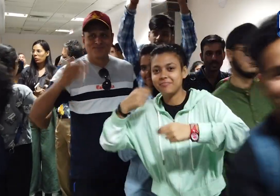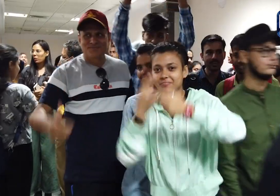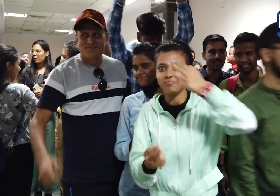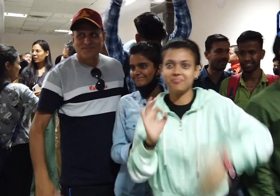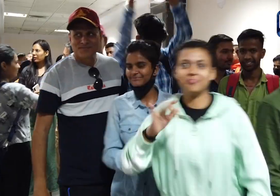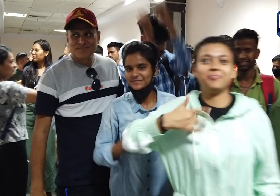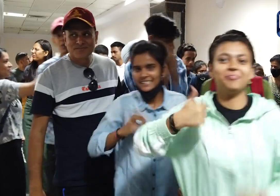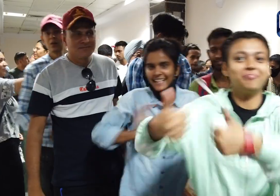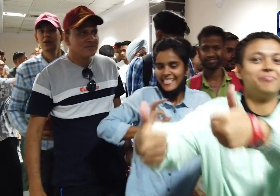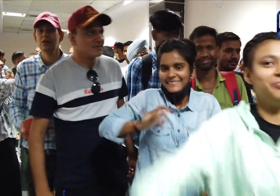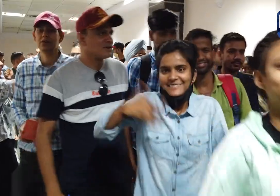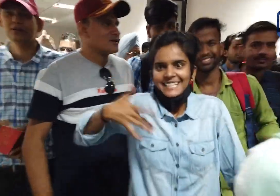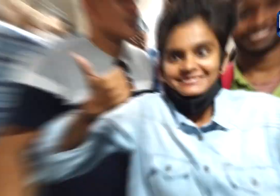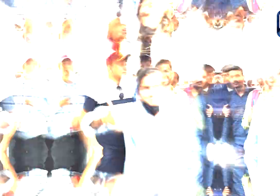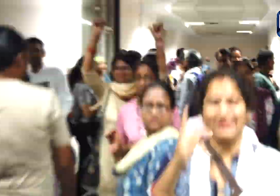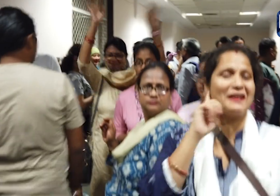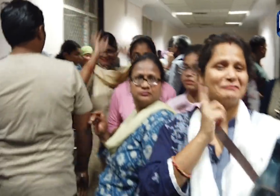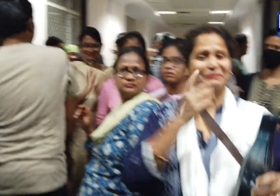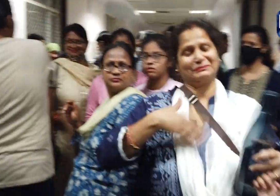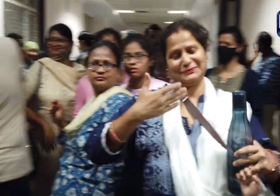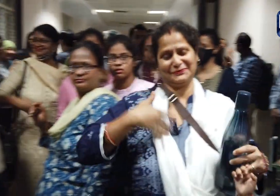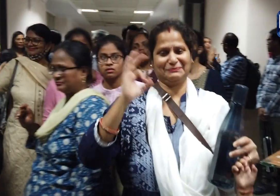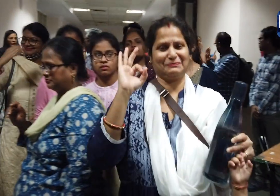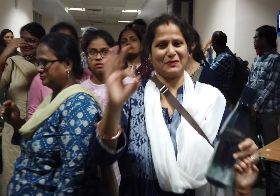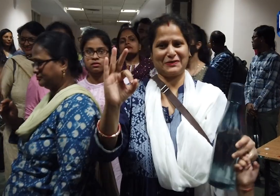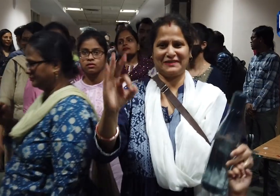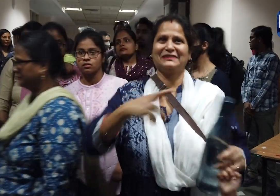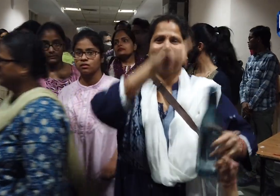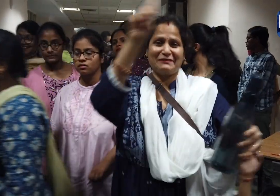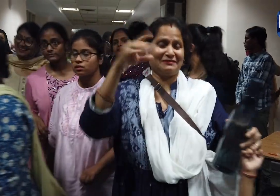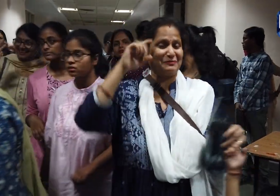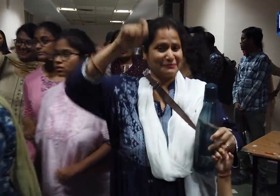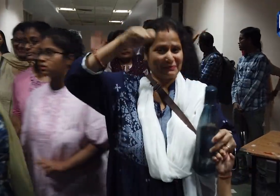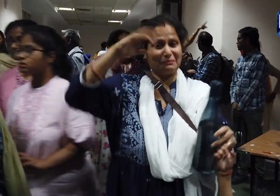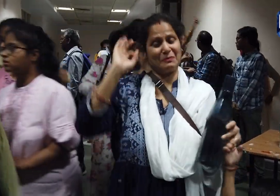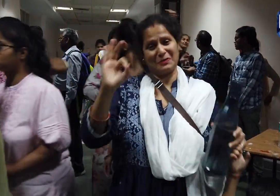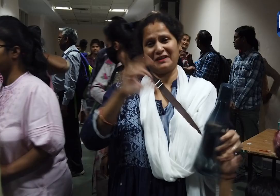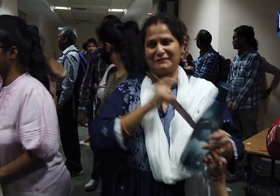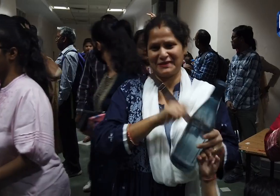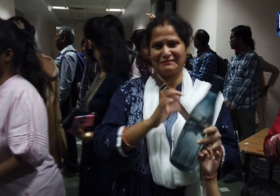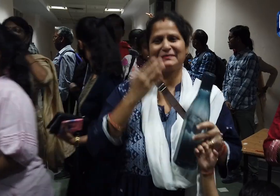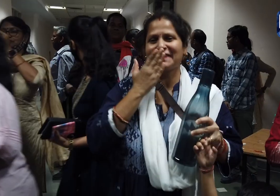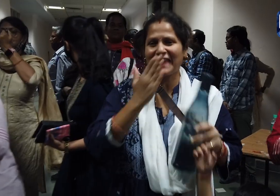मुझे बाकि मज़ा आया मैं बहुत खुश हूँ अद्बुत फिल्म के लिए बहुत बहुत धन्यवाद